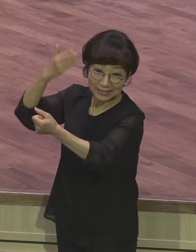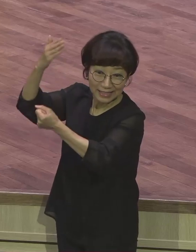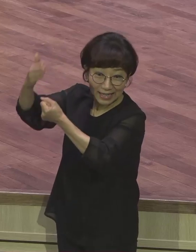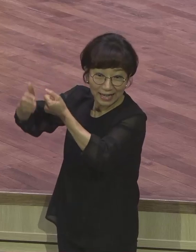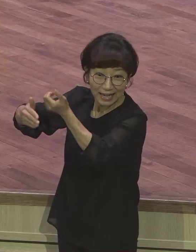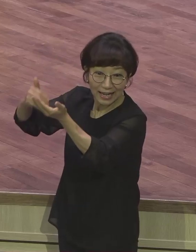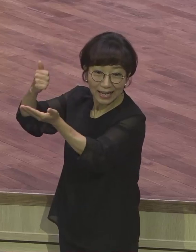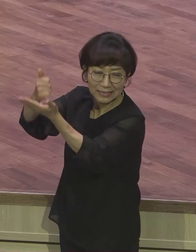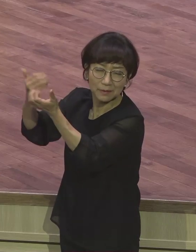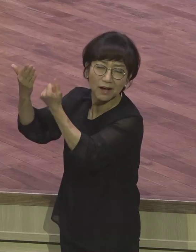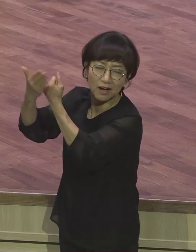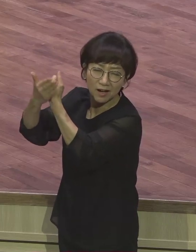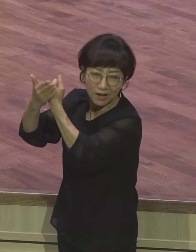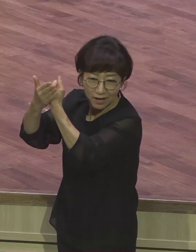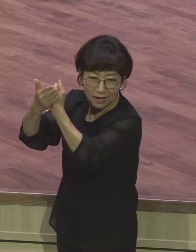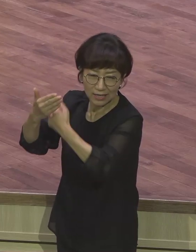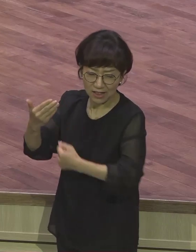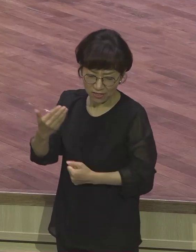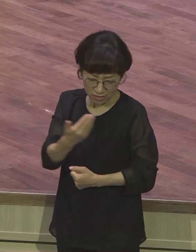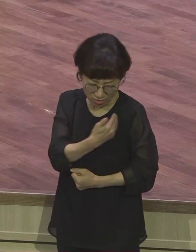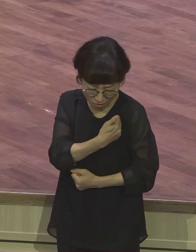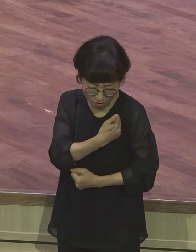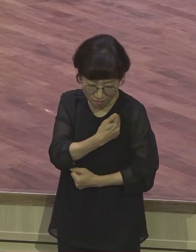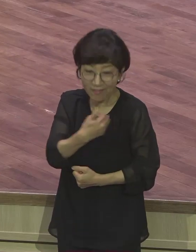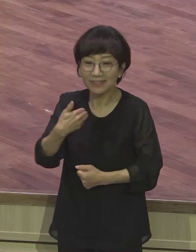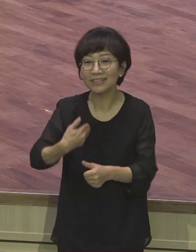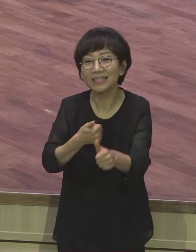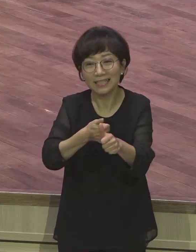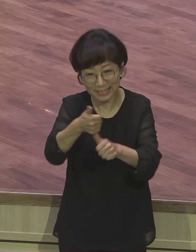넉넉히 이기는 이라. 넉넉히 이기는 이라.